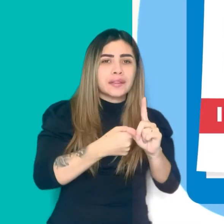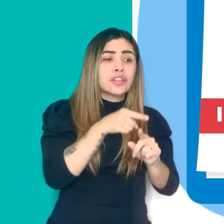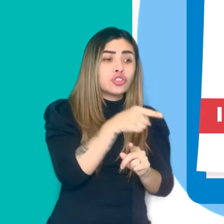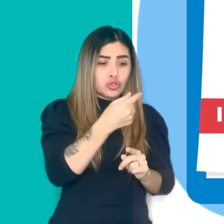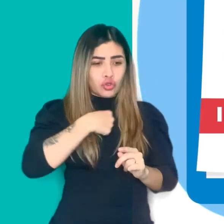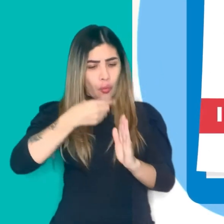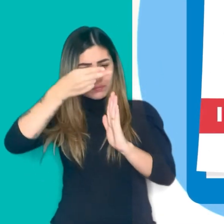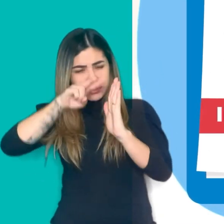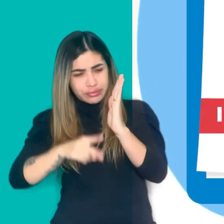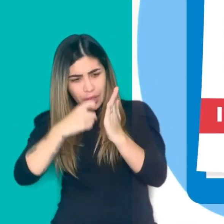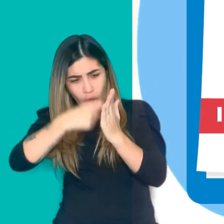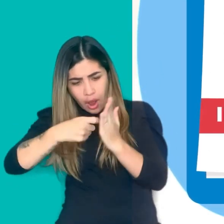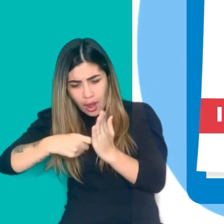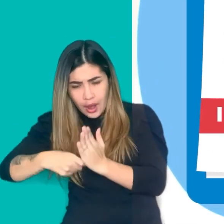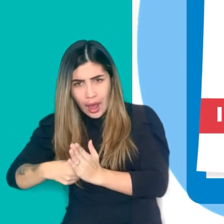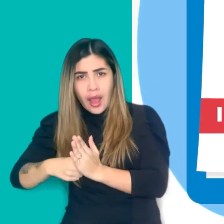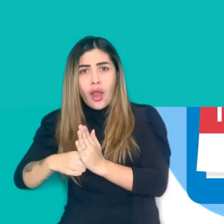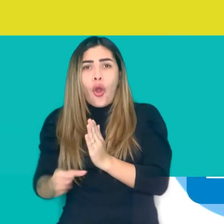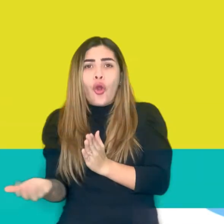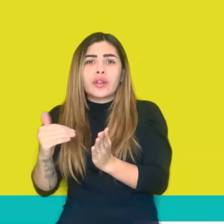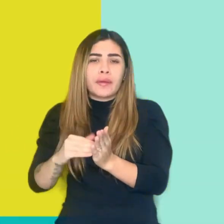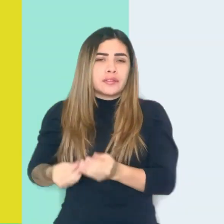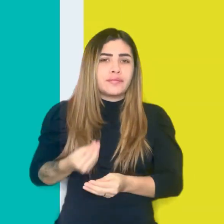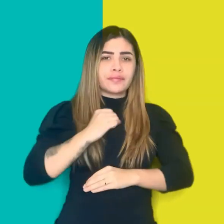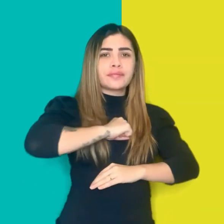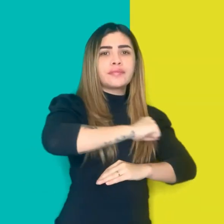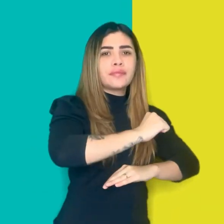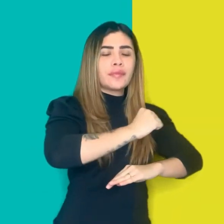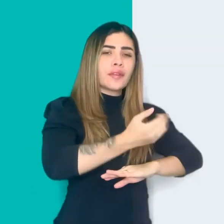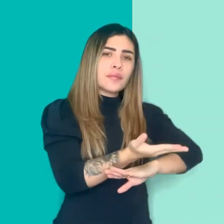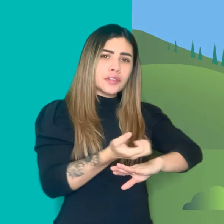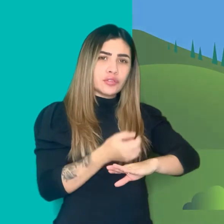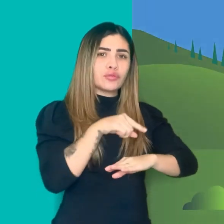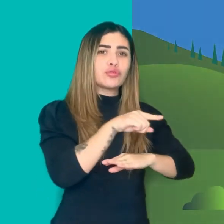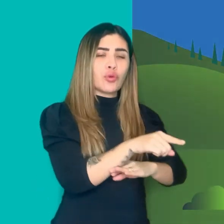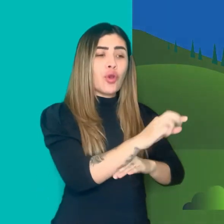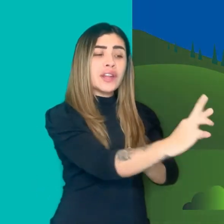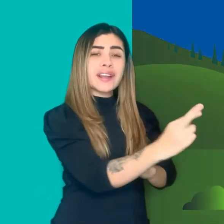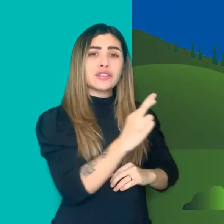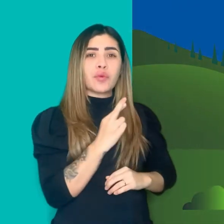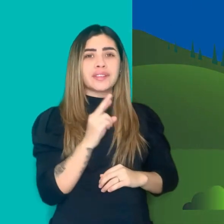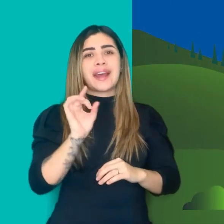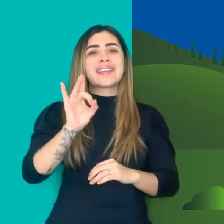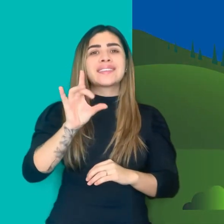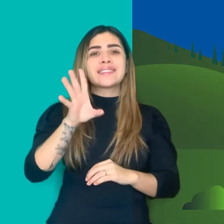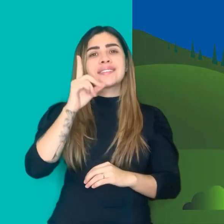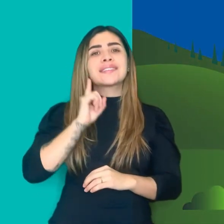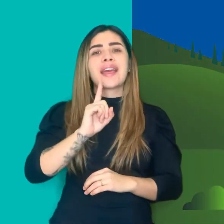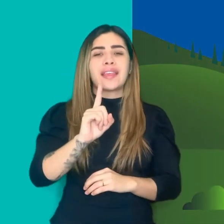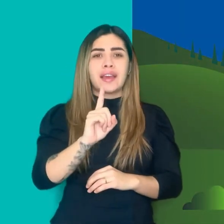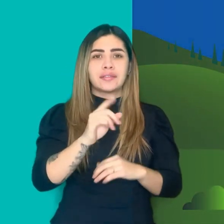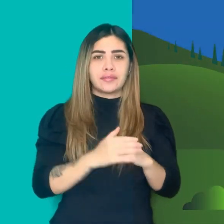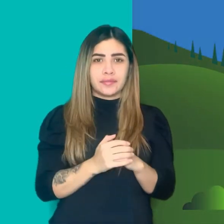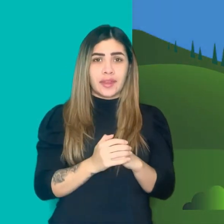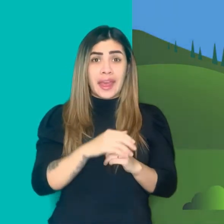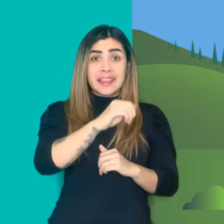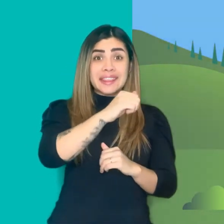mes para que completes tu solicitud. La regla general es que la respuesta a tu derecho de petición debe darse dentro de los 15 días